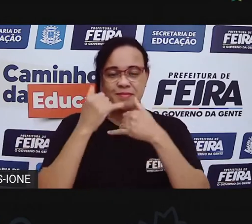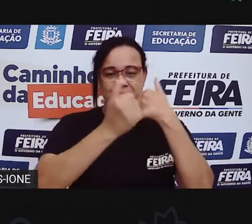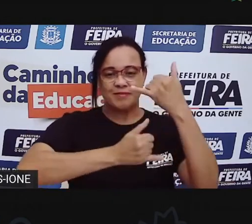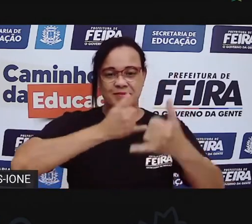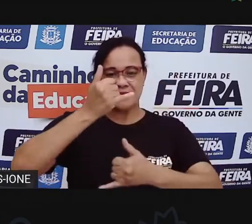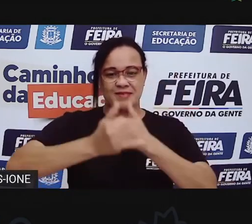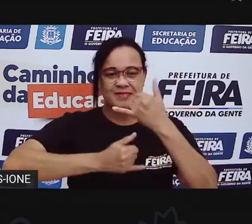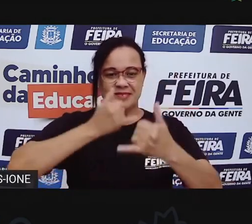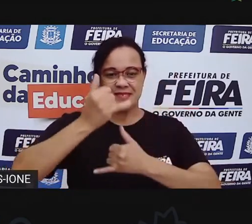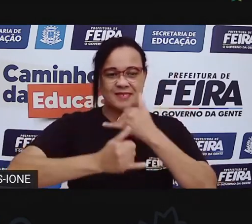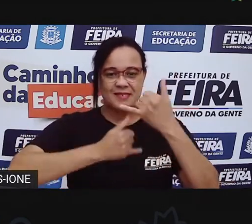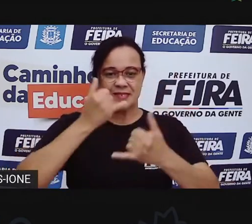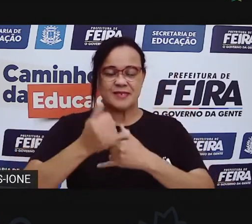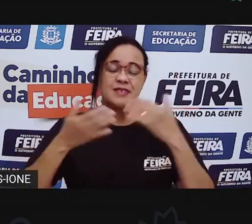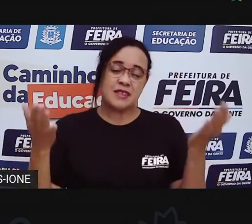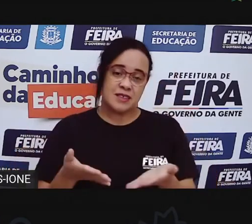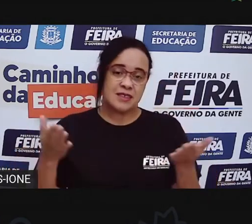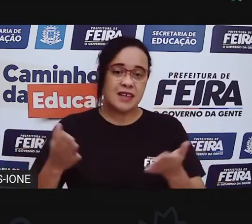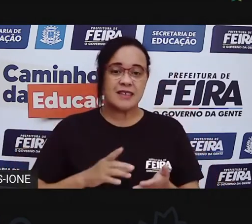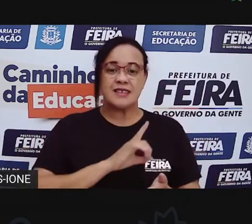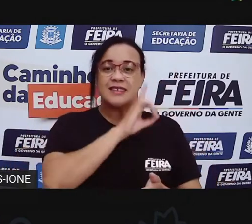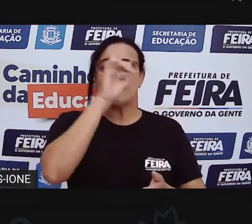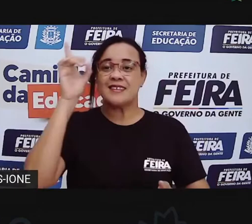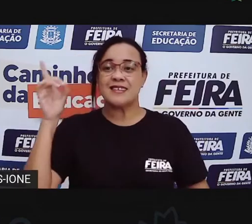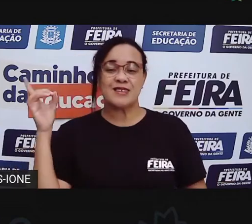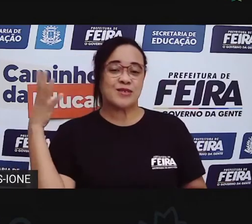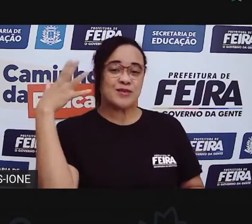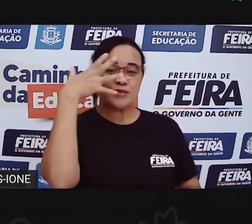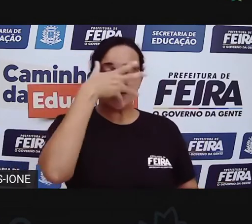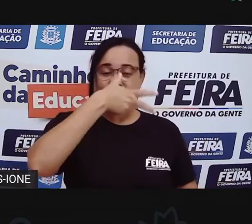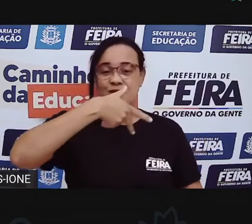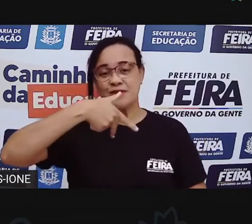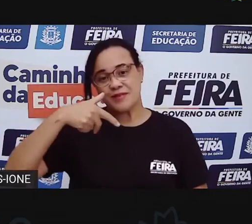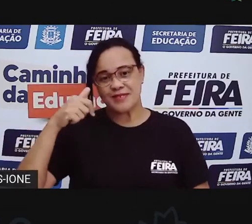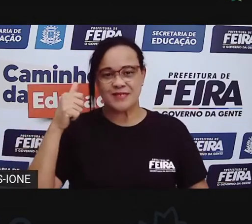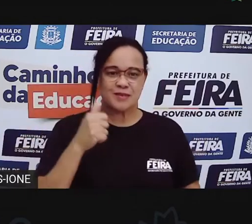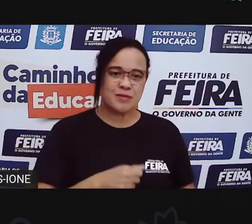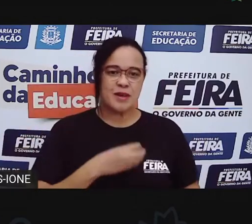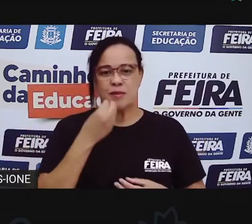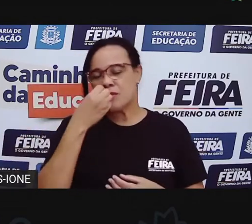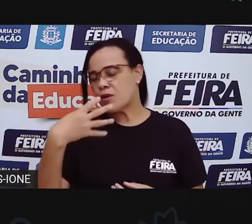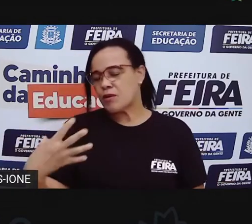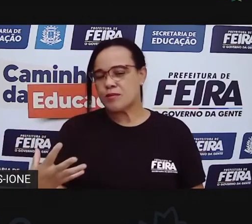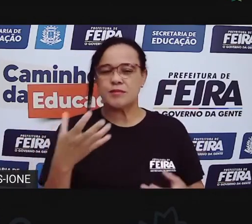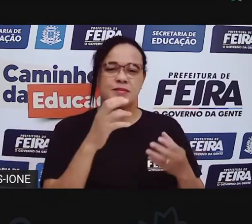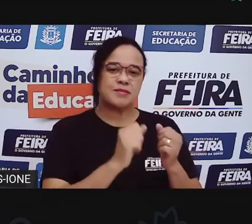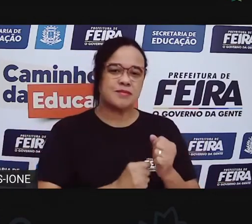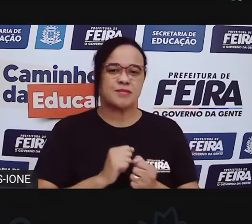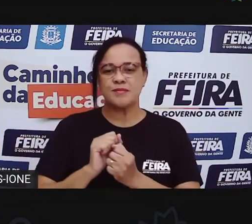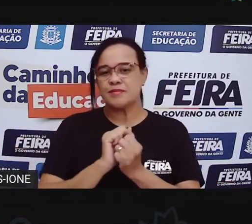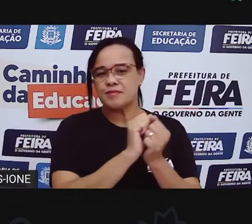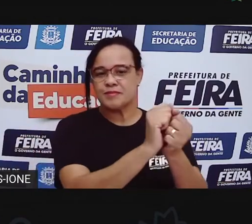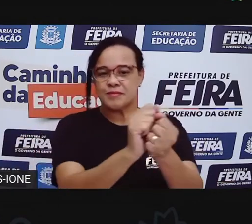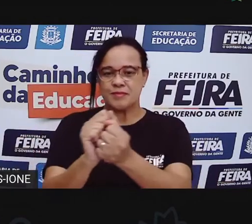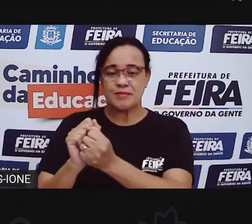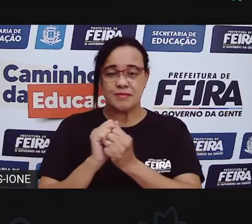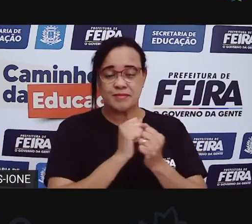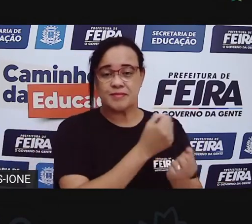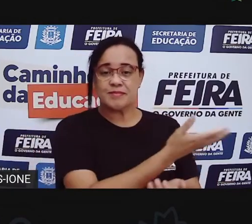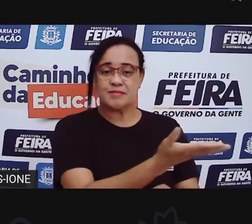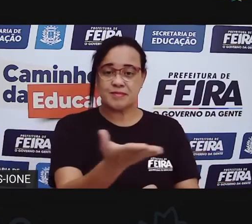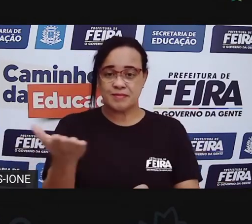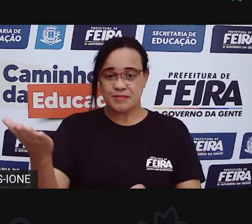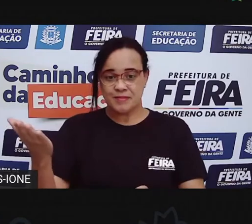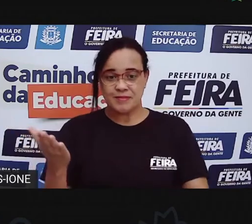novo? De novo! Hoje o dia está lindo, como é bom estar com vocês.